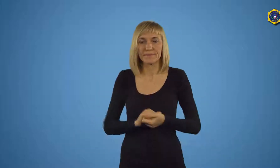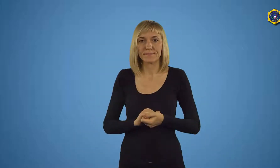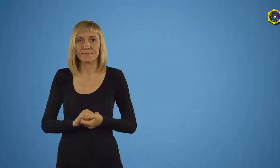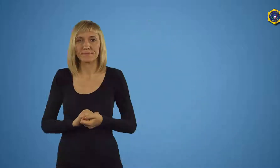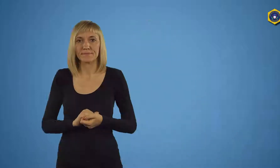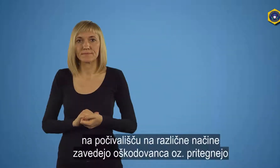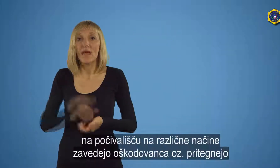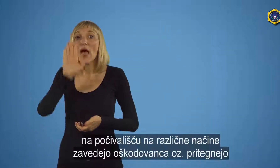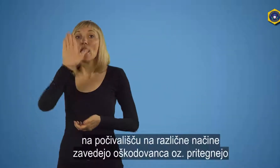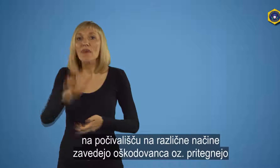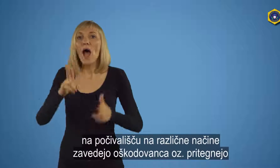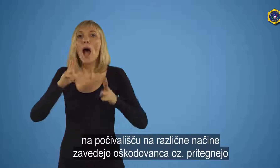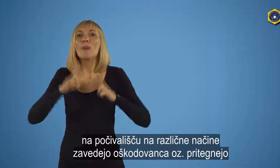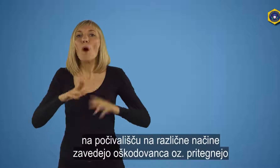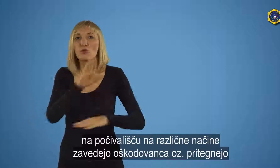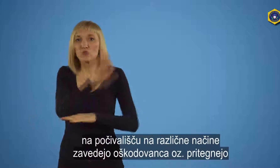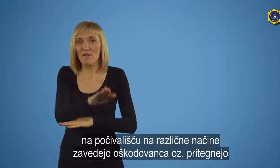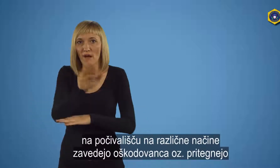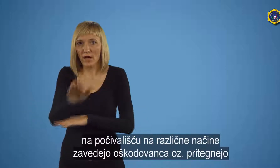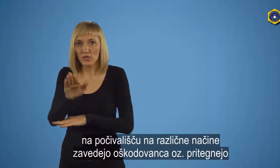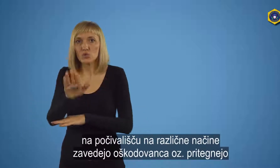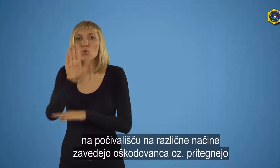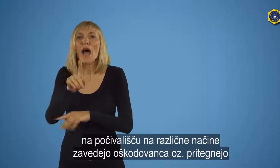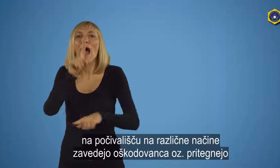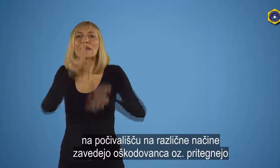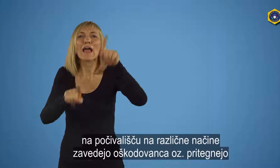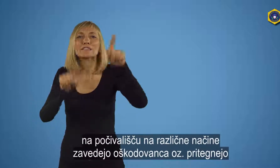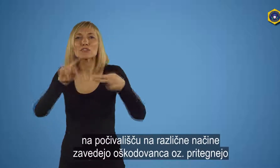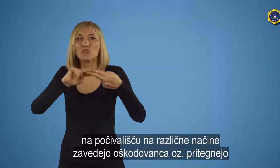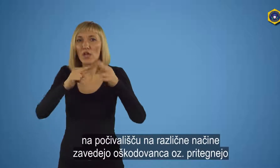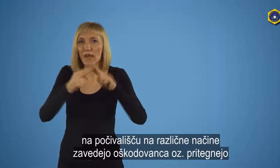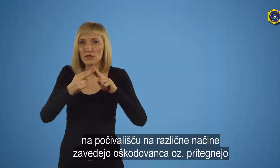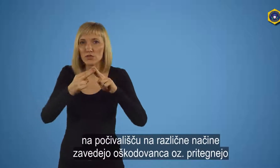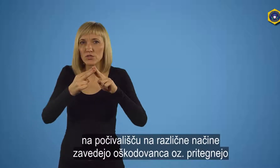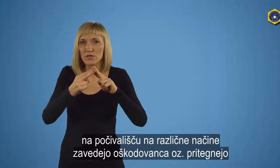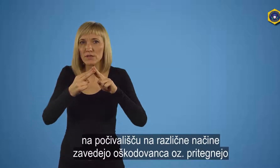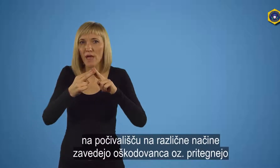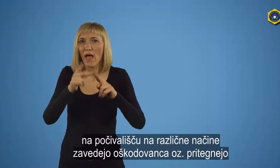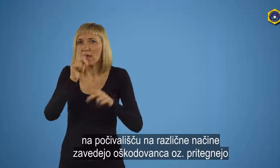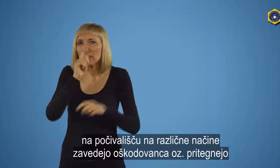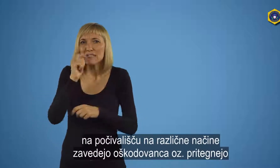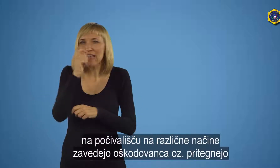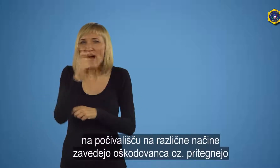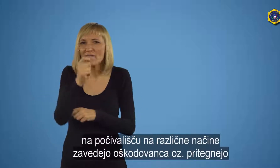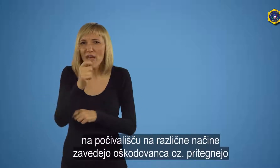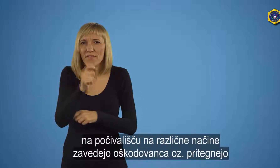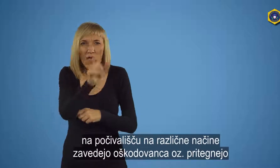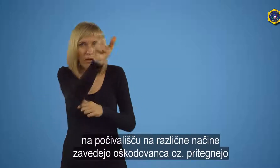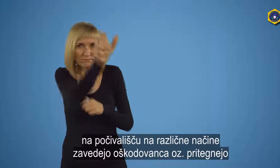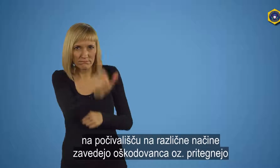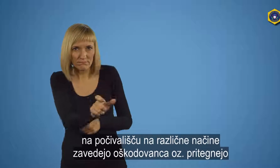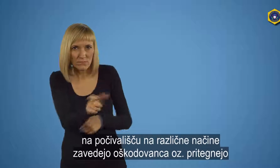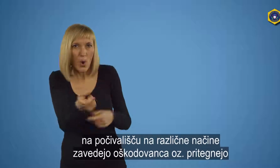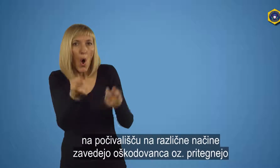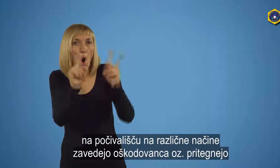Na počivališču na različne načine zavedajo oškodovanco oziroma pritegnejo njegovo pozornost.